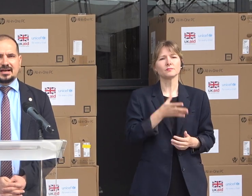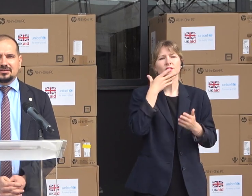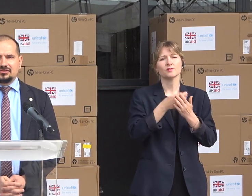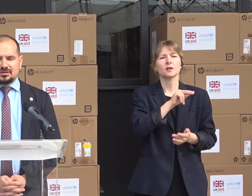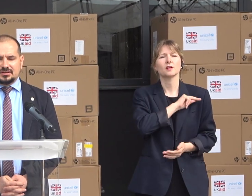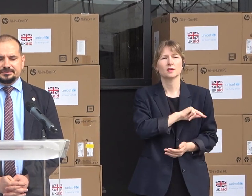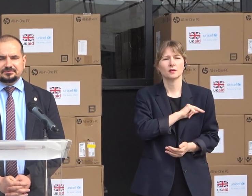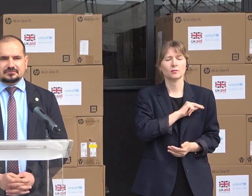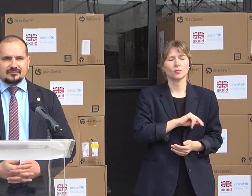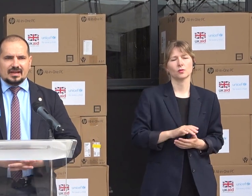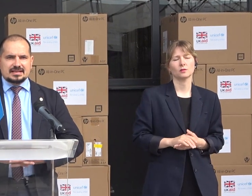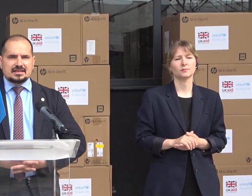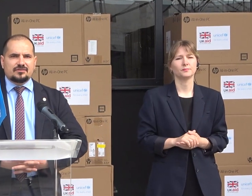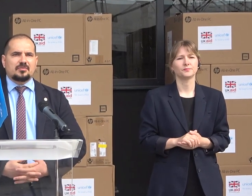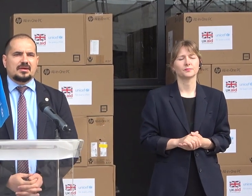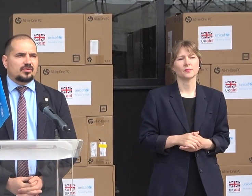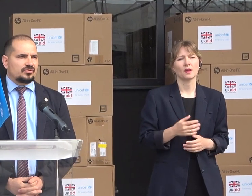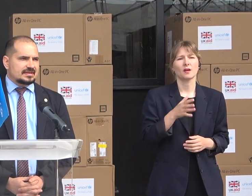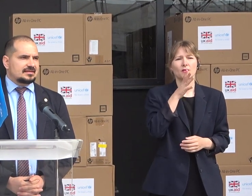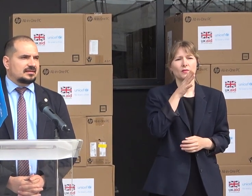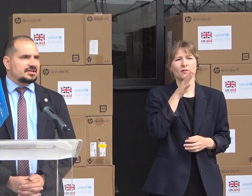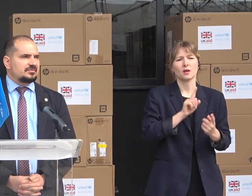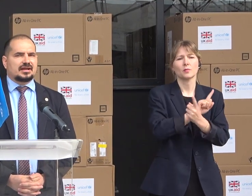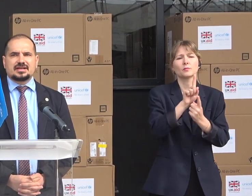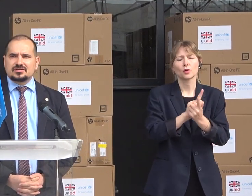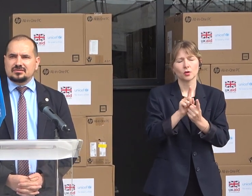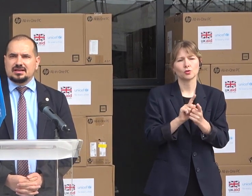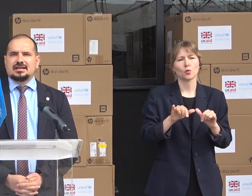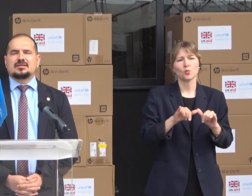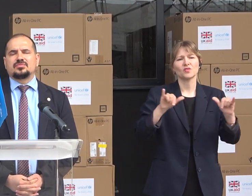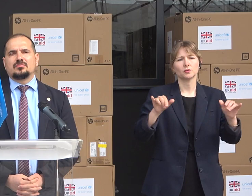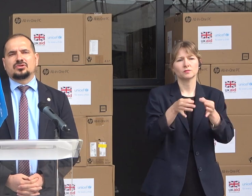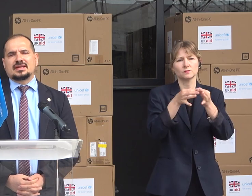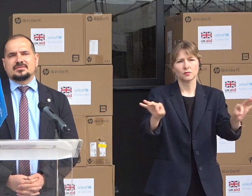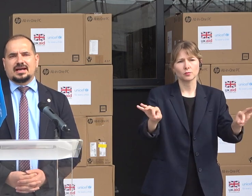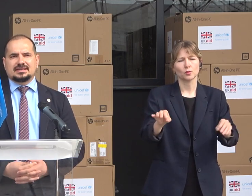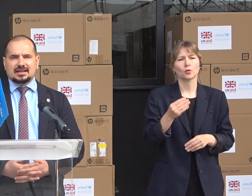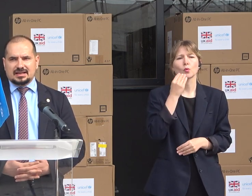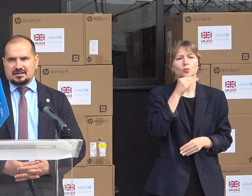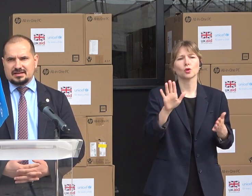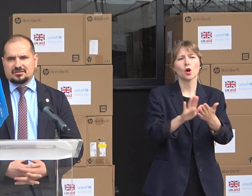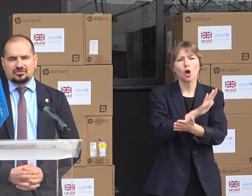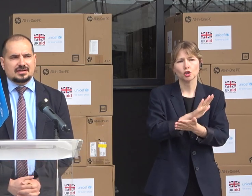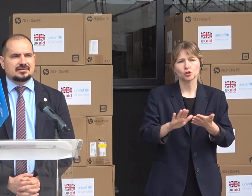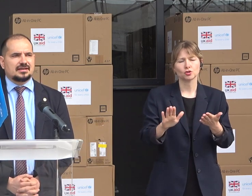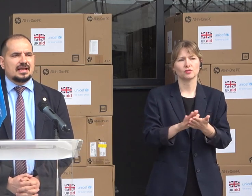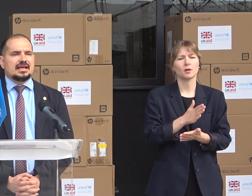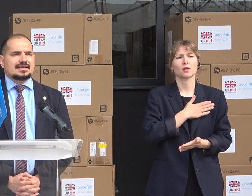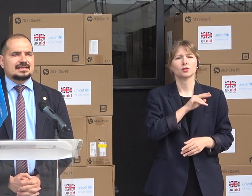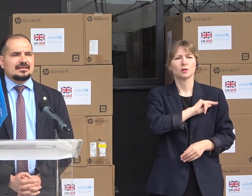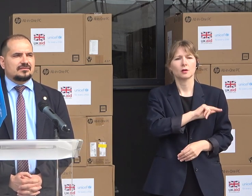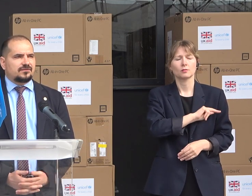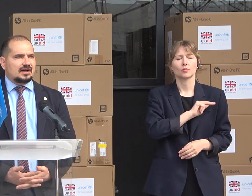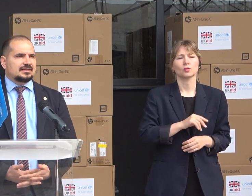Noi, în cadrul acestei reforme, ne-am propus să lărgim accesul, să îmbunărțim calitatea intervențiilor noastre.